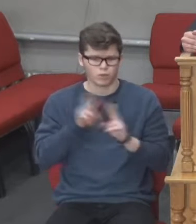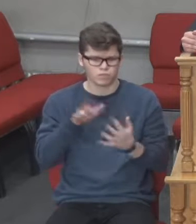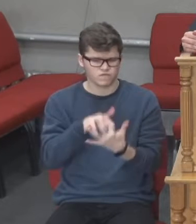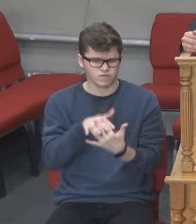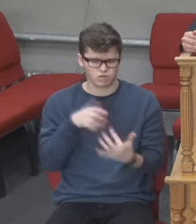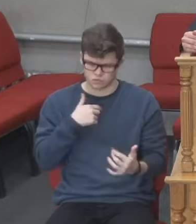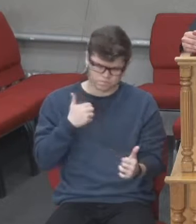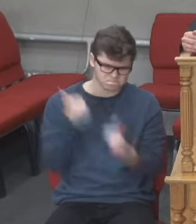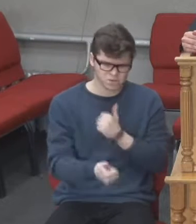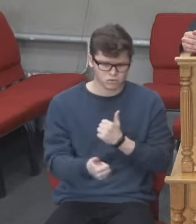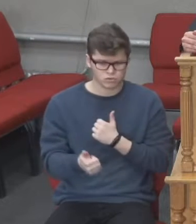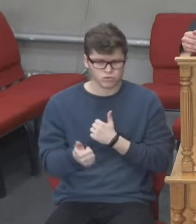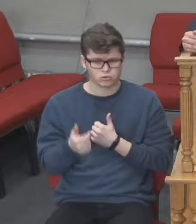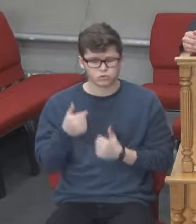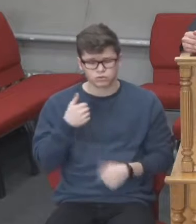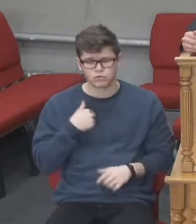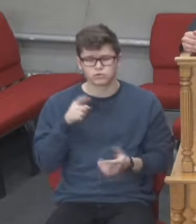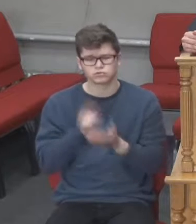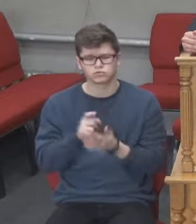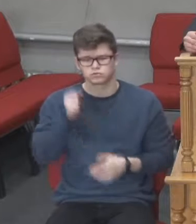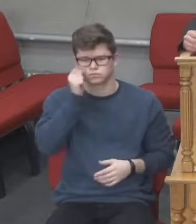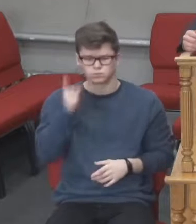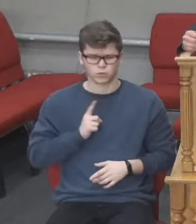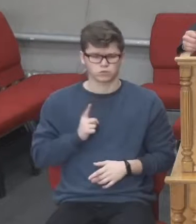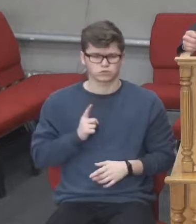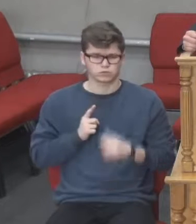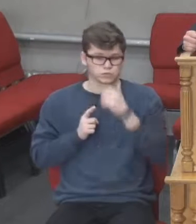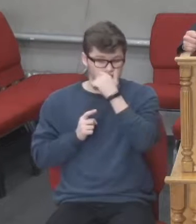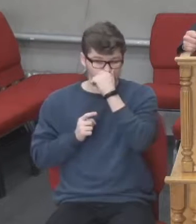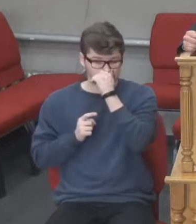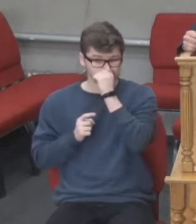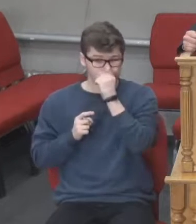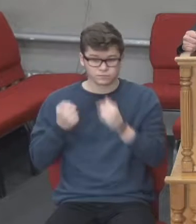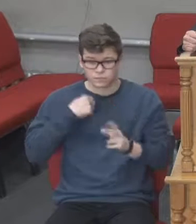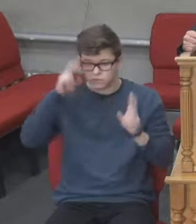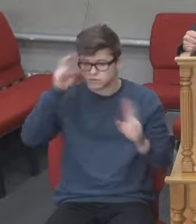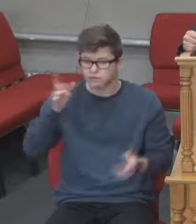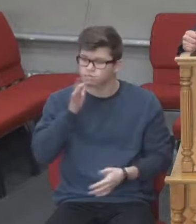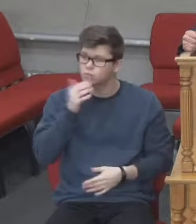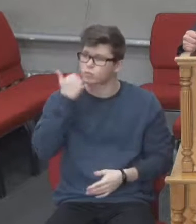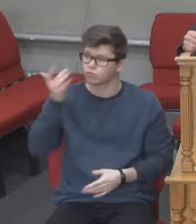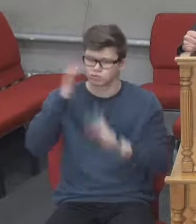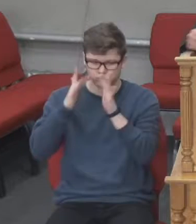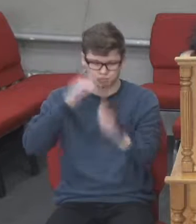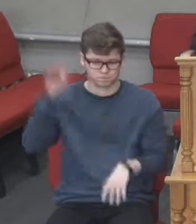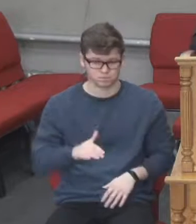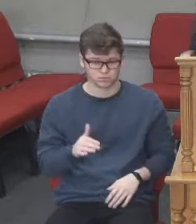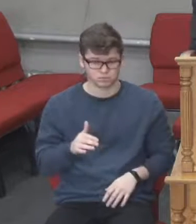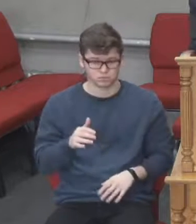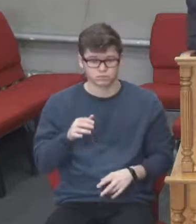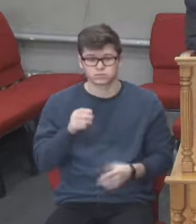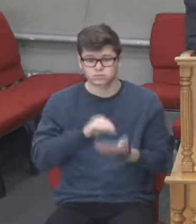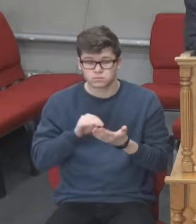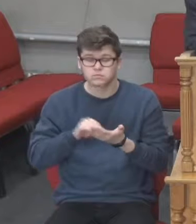люди, котрі пильнуємо, пильнуйте, бо не знаєте, котрого дня прийде Господь. Пильнуйте, бо не